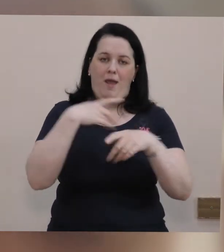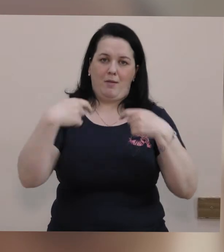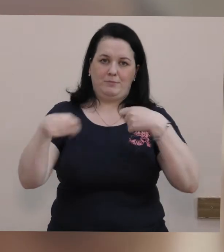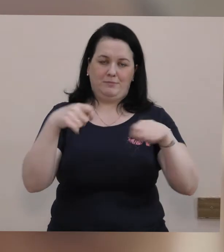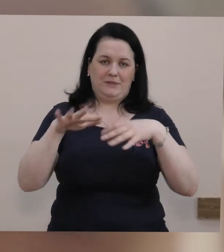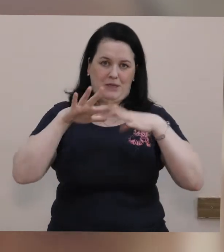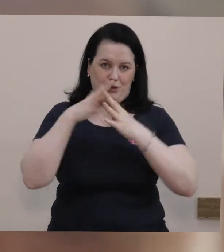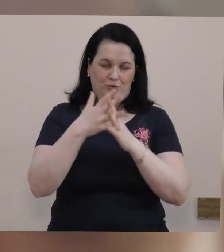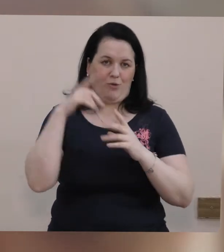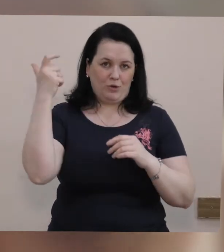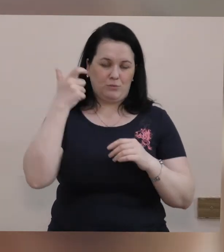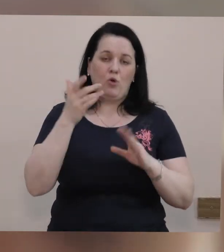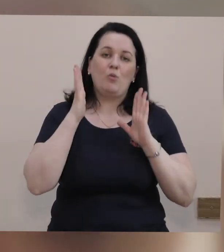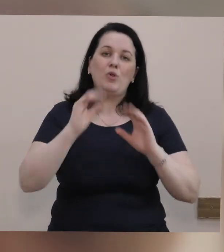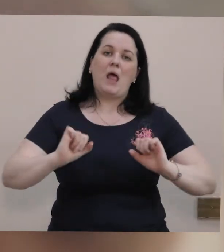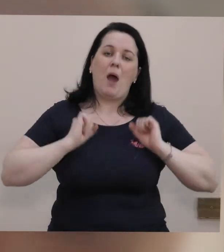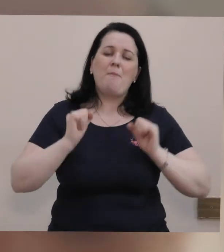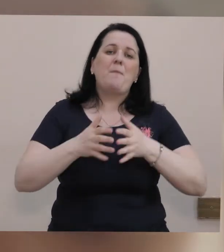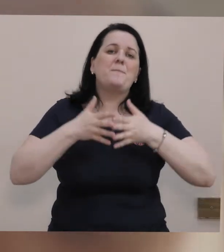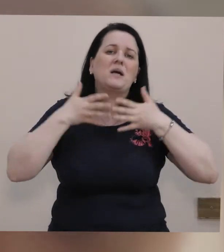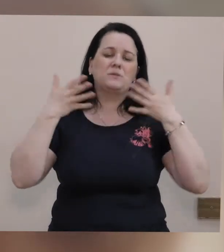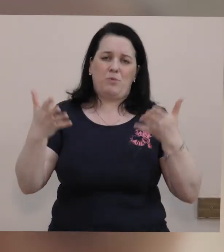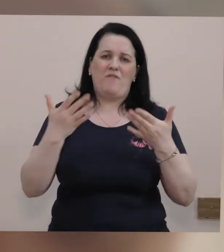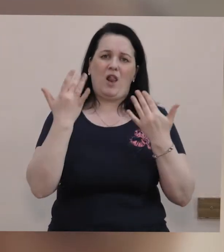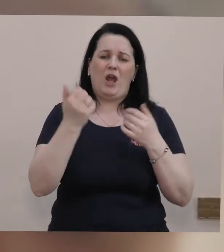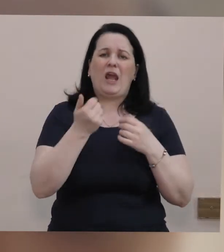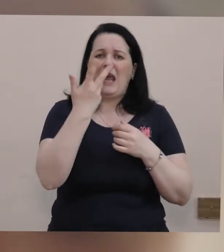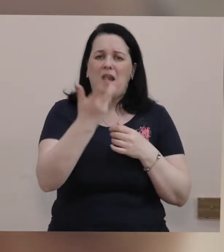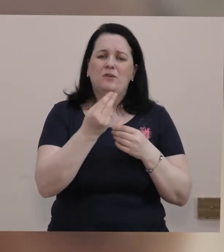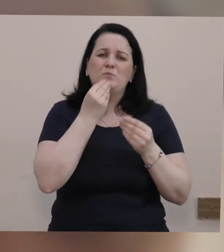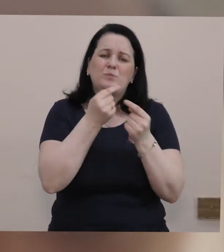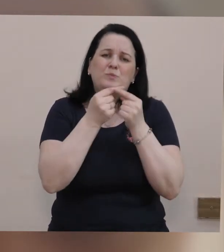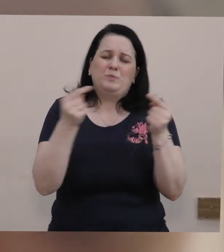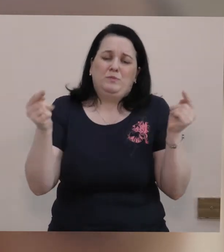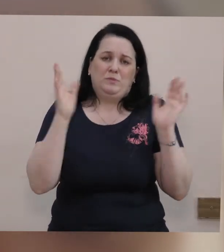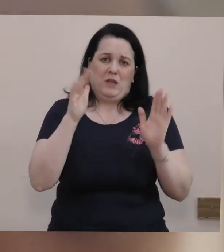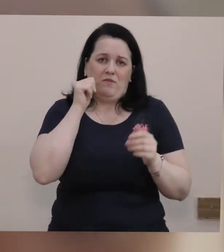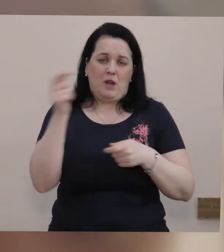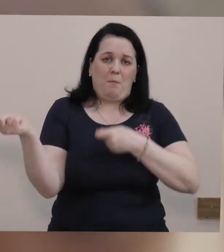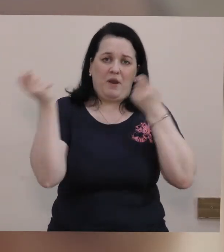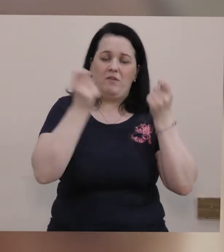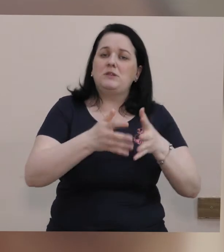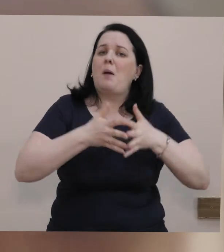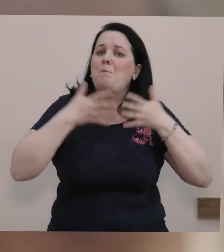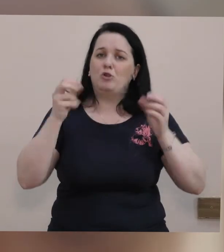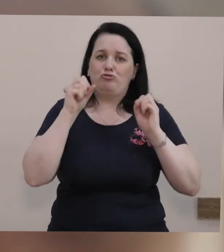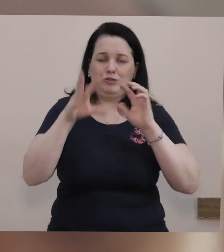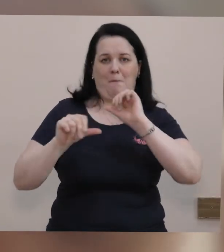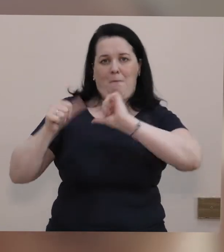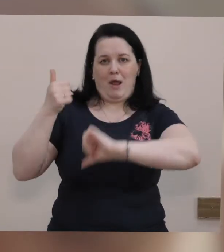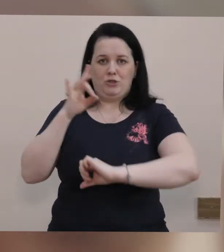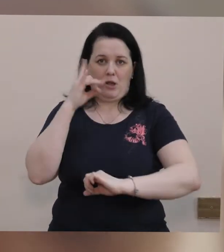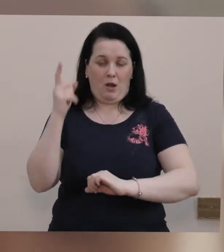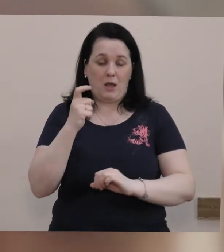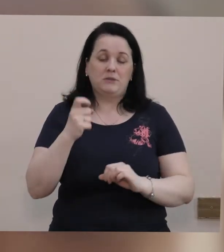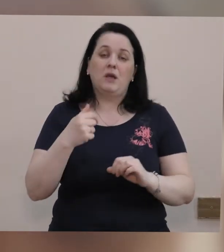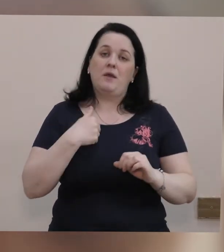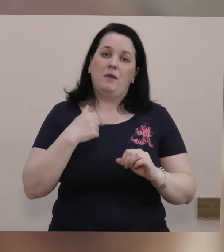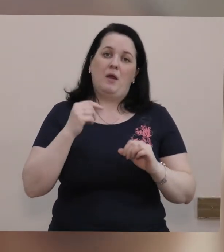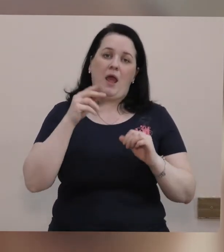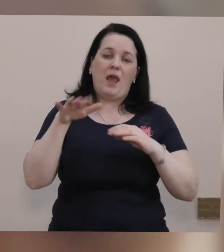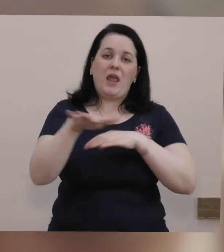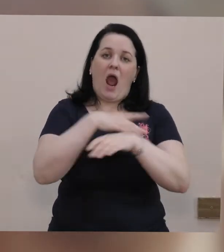сільськогосподарський. Будемо намагатися максимально велику кількість продукції завтра привезти, набагато більше, ніж перший раз.